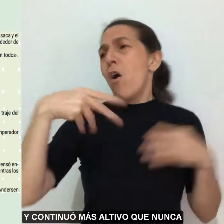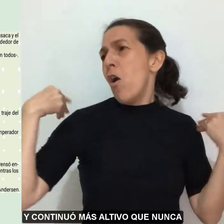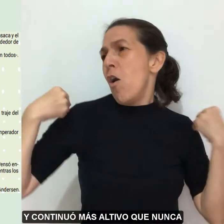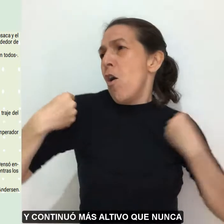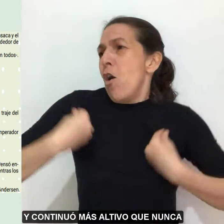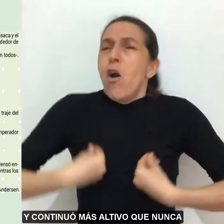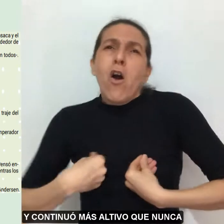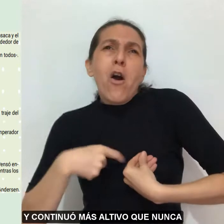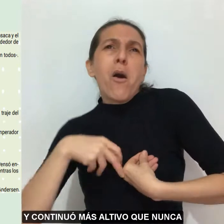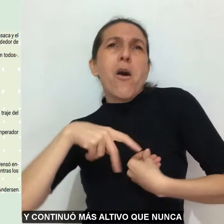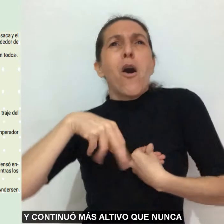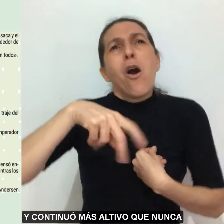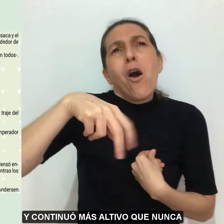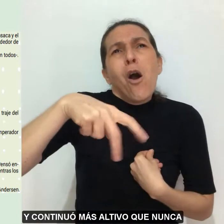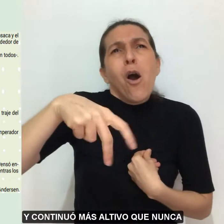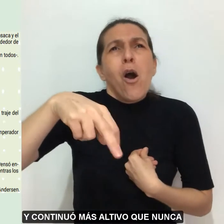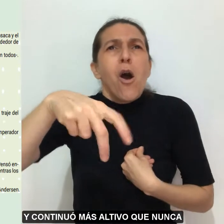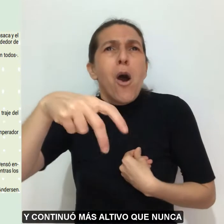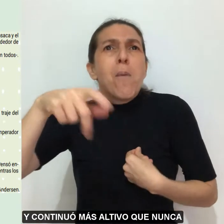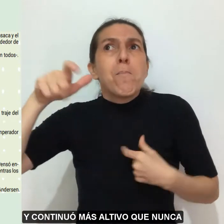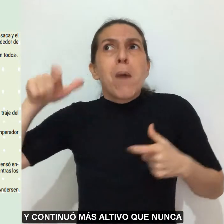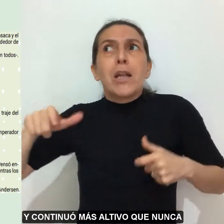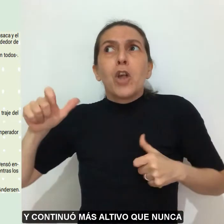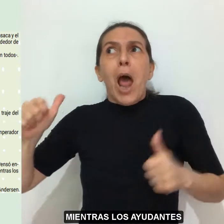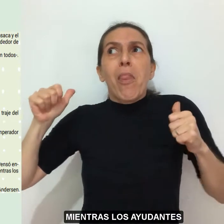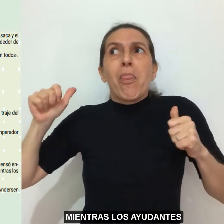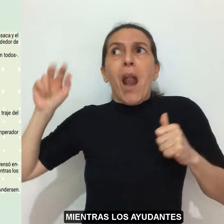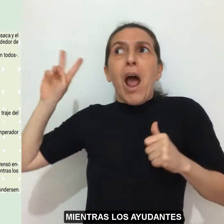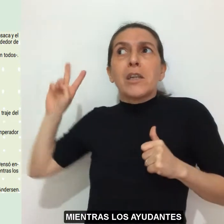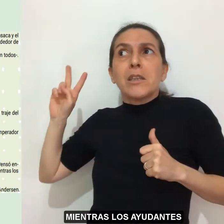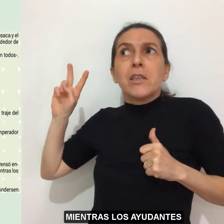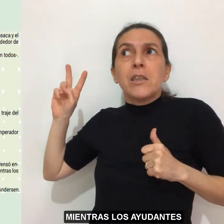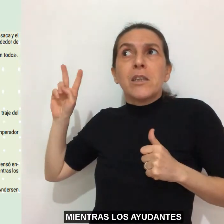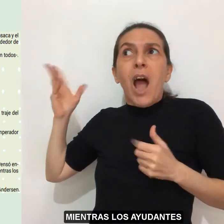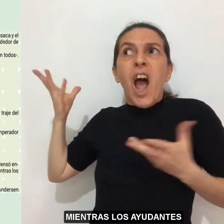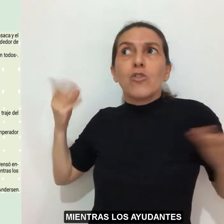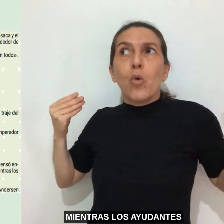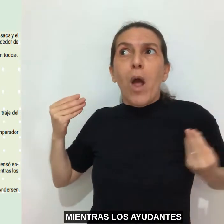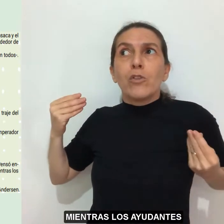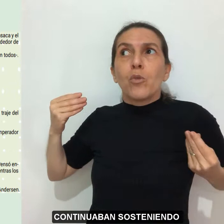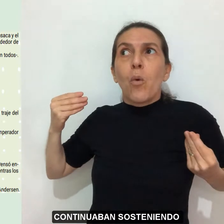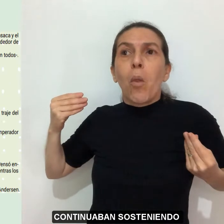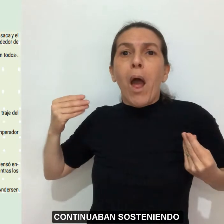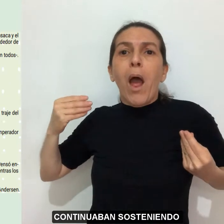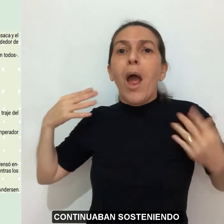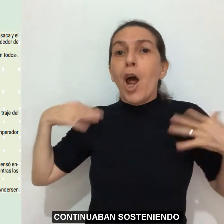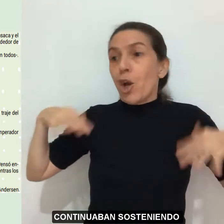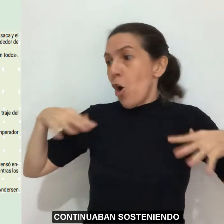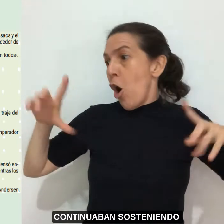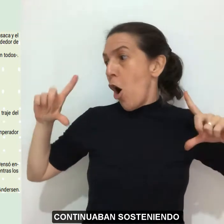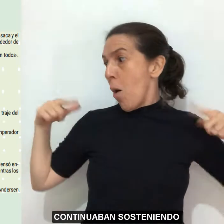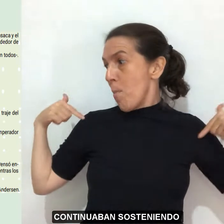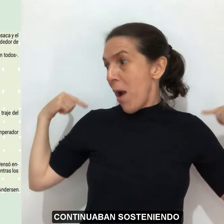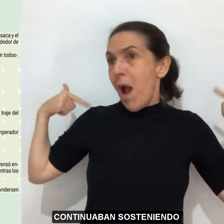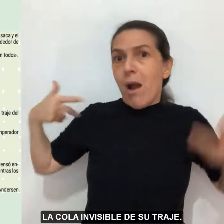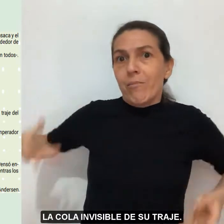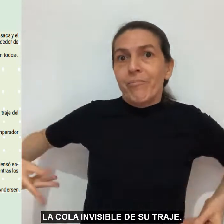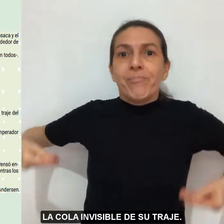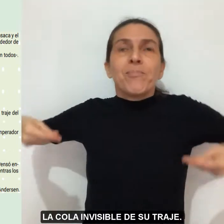continuó más altivo que nunca, mientras los ayudantes continuaban sosteniendo la cola